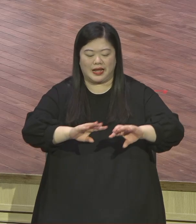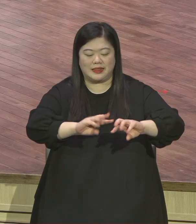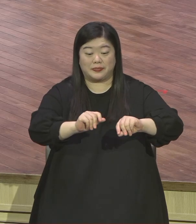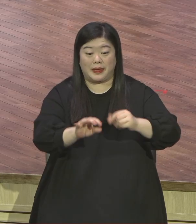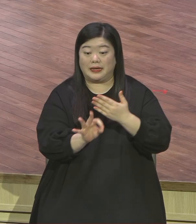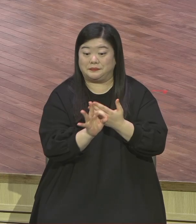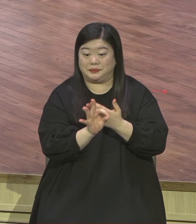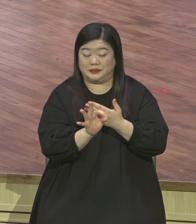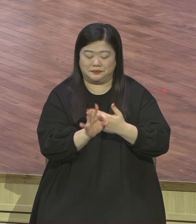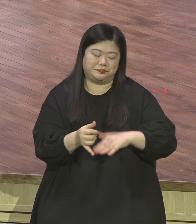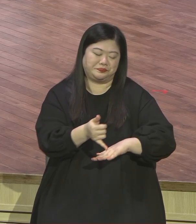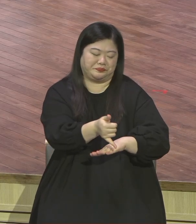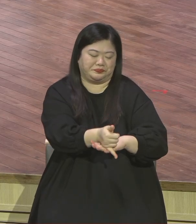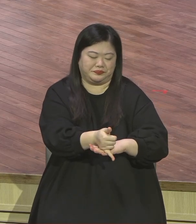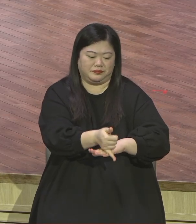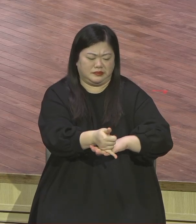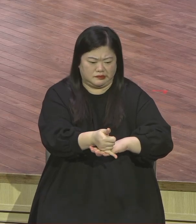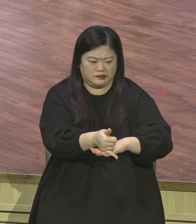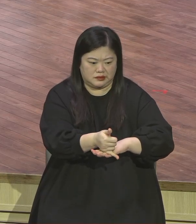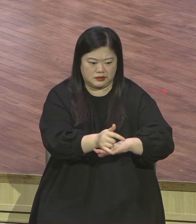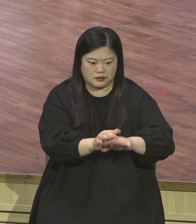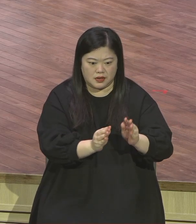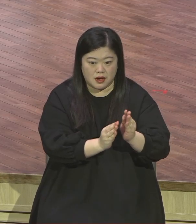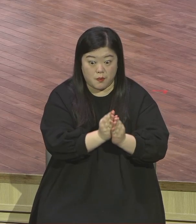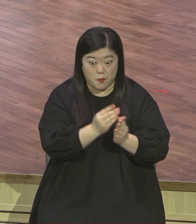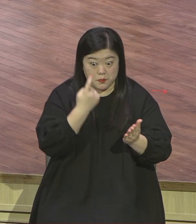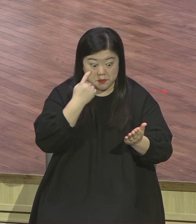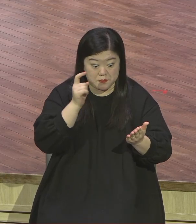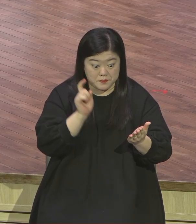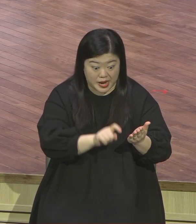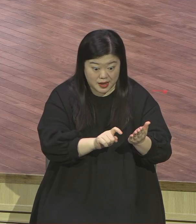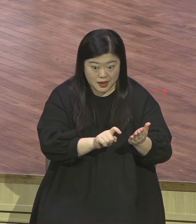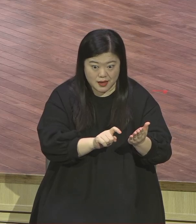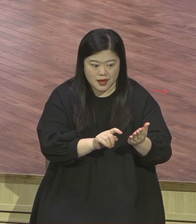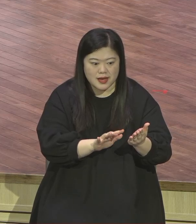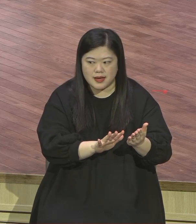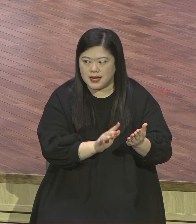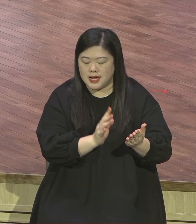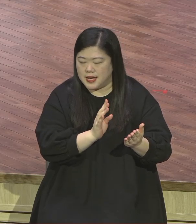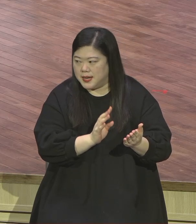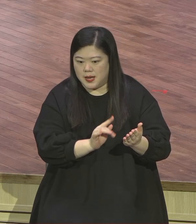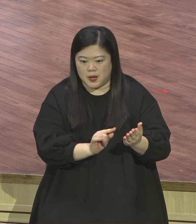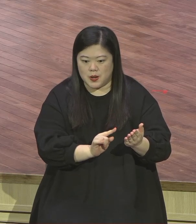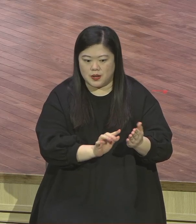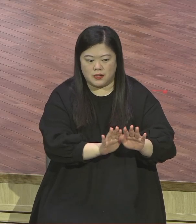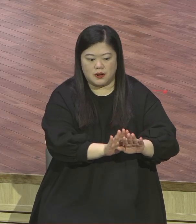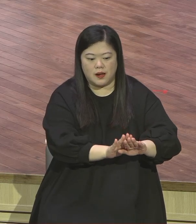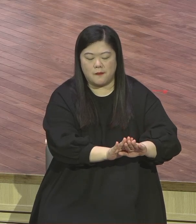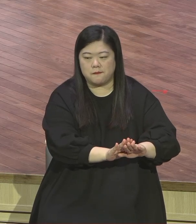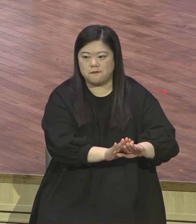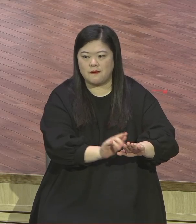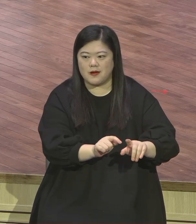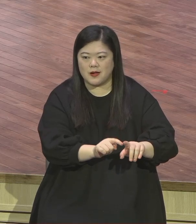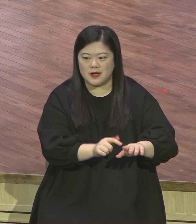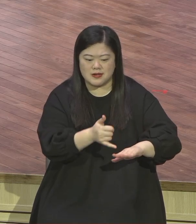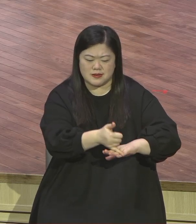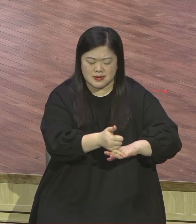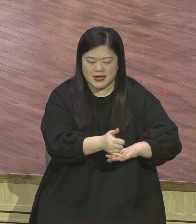자신이 가지고 있던 전 재산과도 비교가 되지 않을